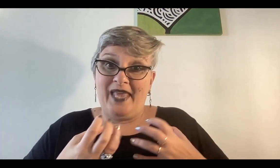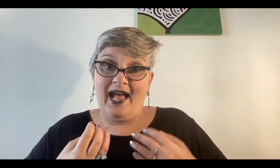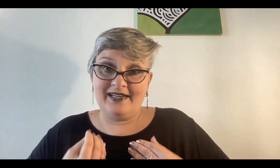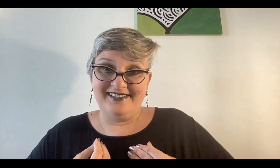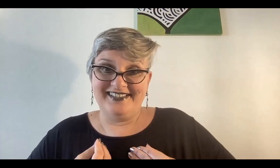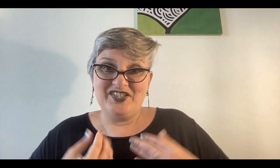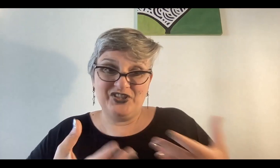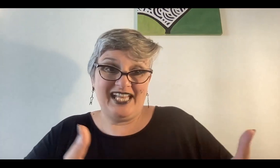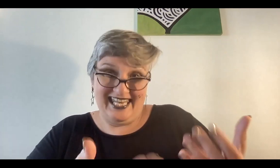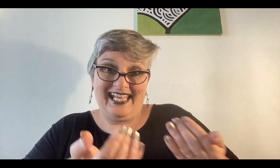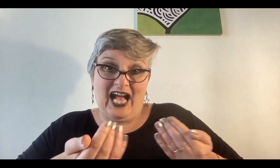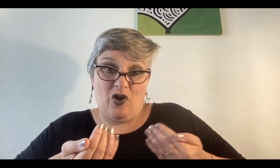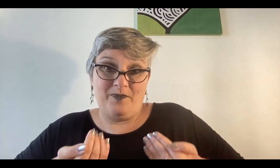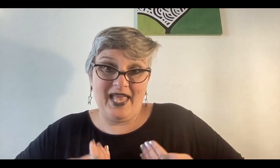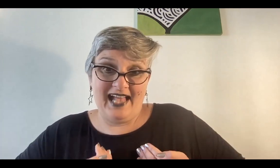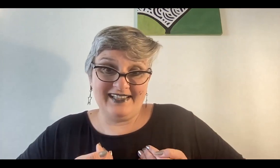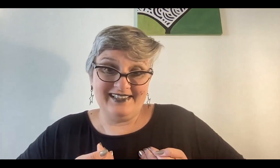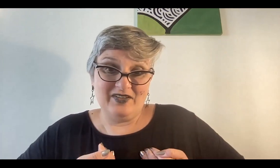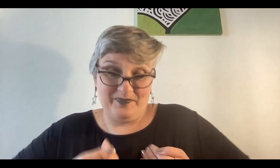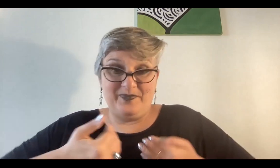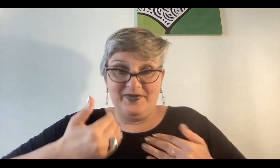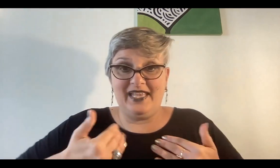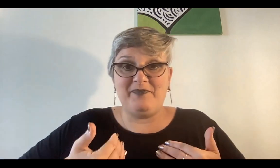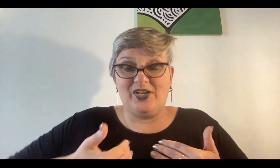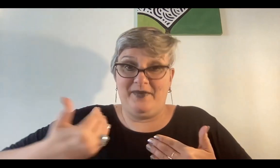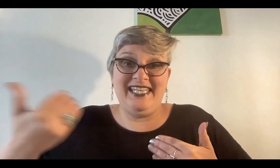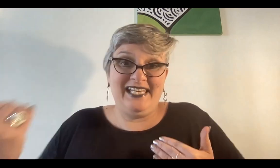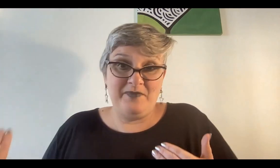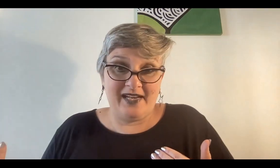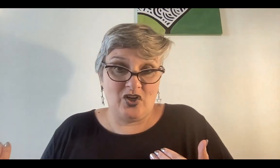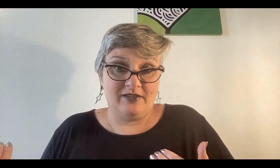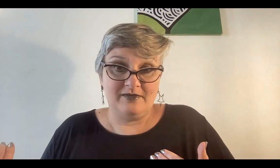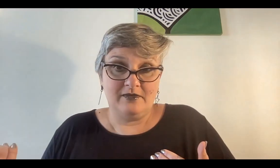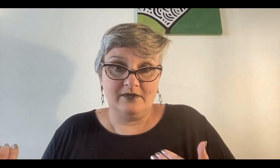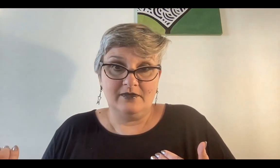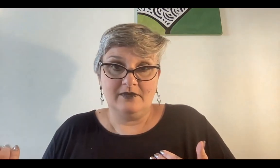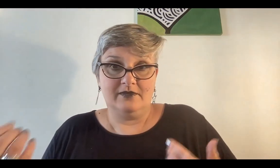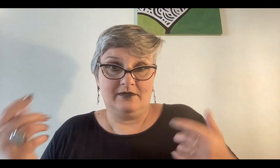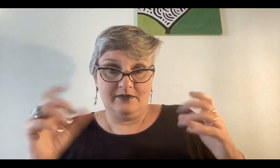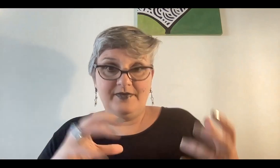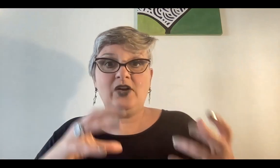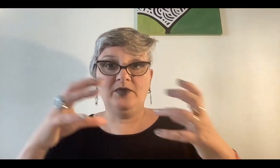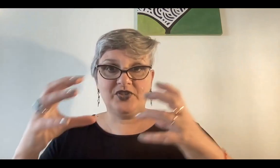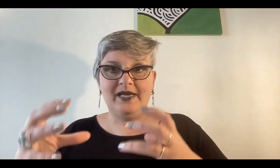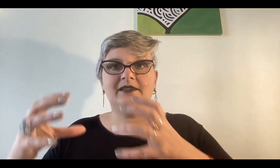acopiar, yo tenía que acopiar, porque venía el invierno. ¿Ves cómo se van